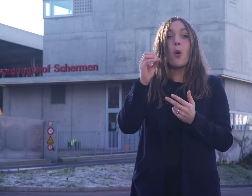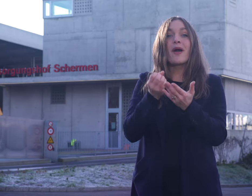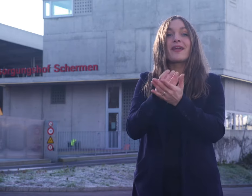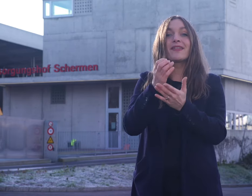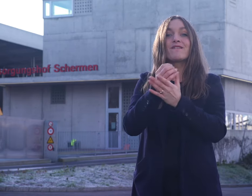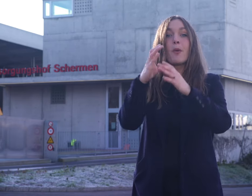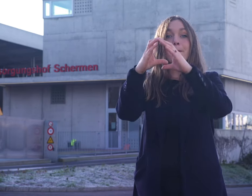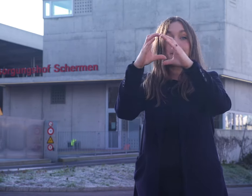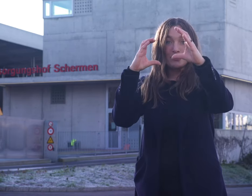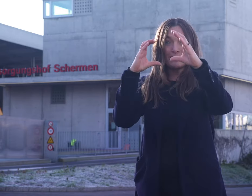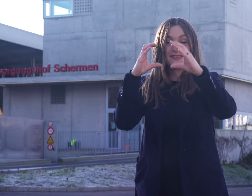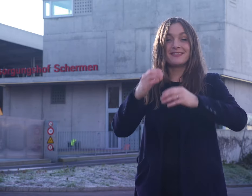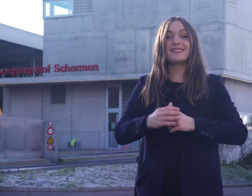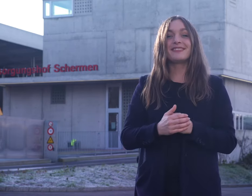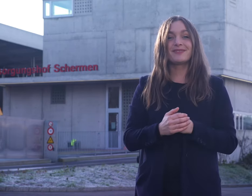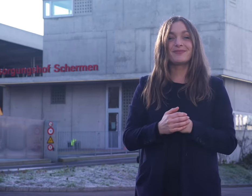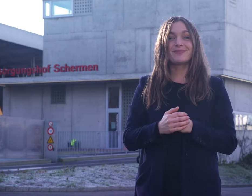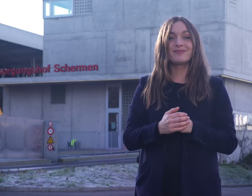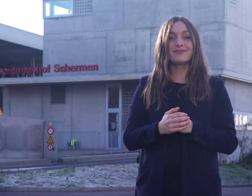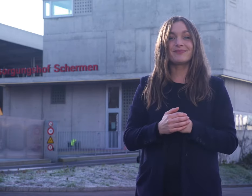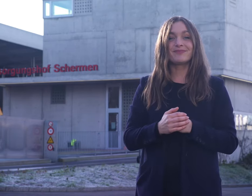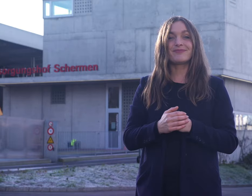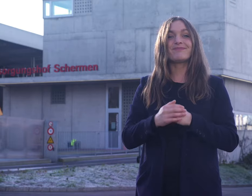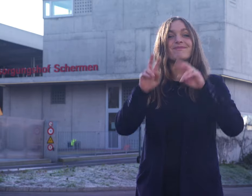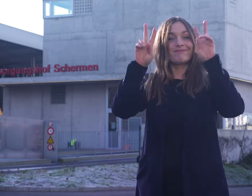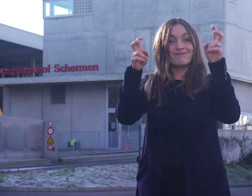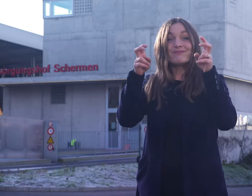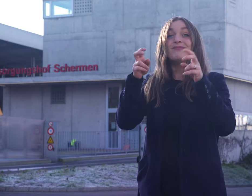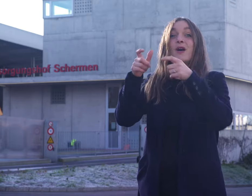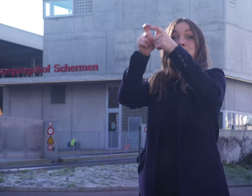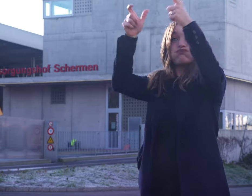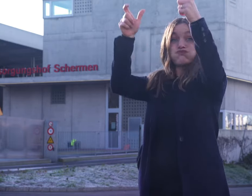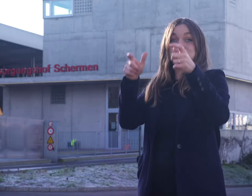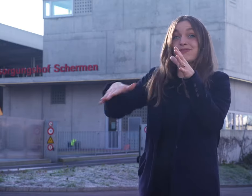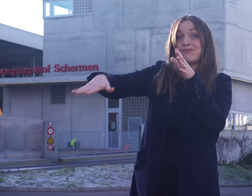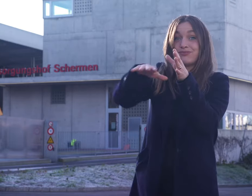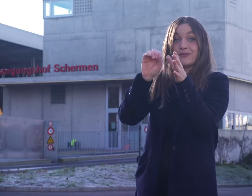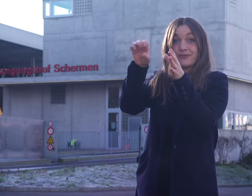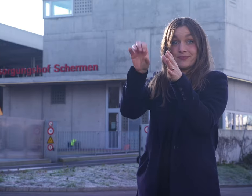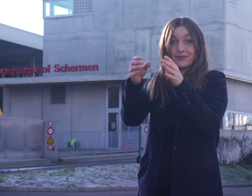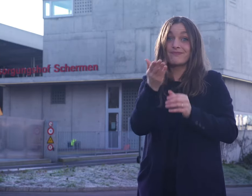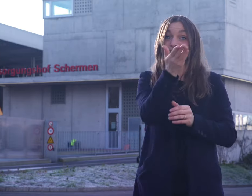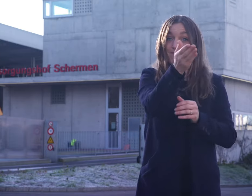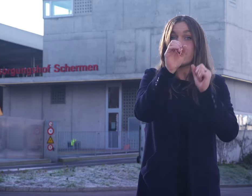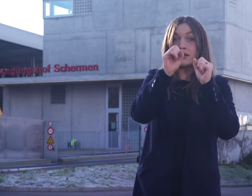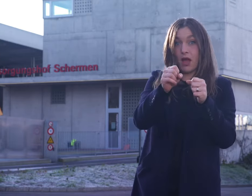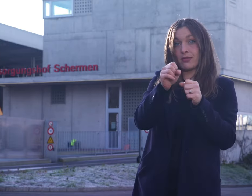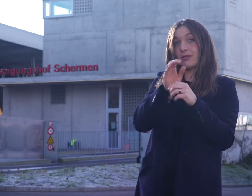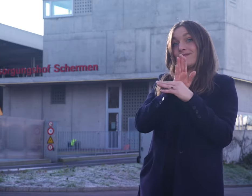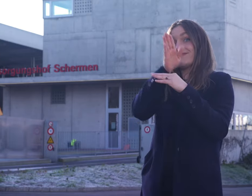Die Entsorgungshöfe Für die Entsorgung von Abfällen aller Art inklusive Sonderabfällen stehen Ihnen